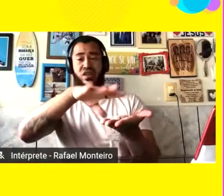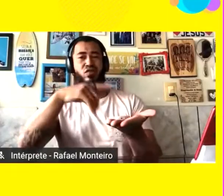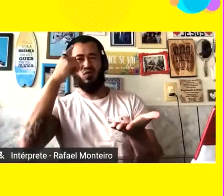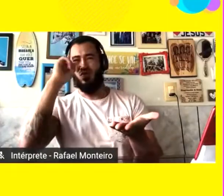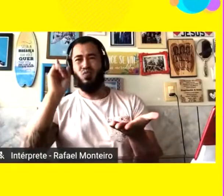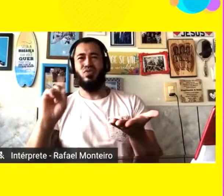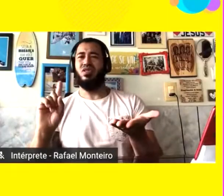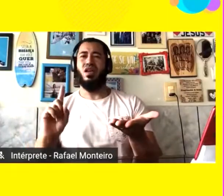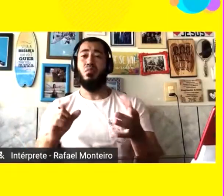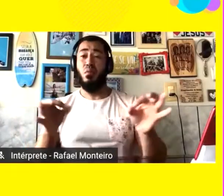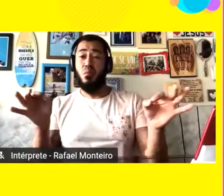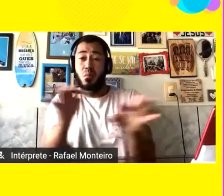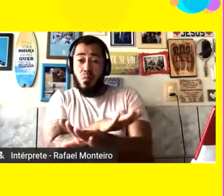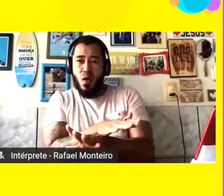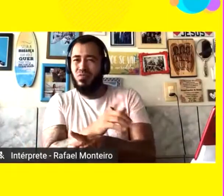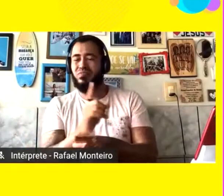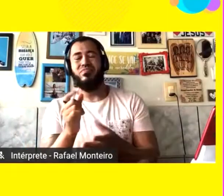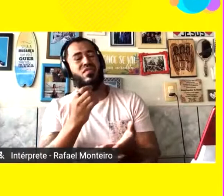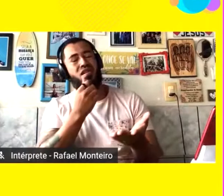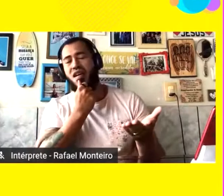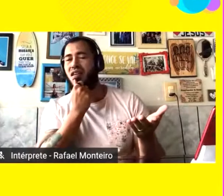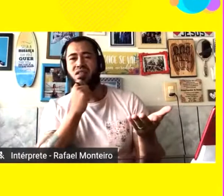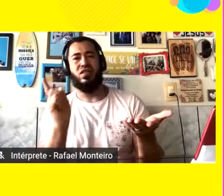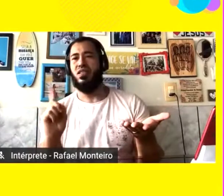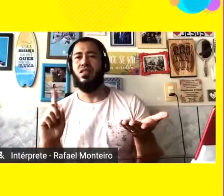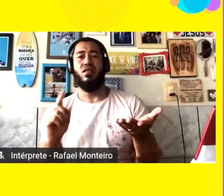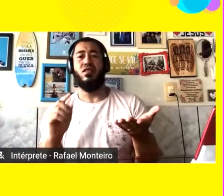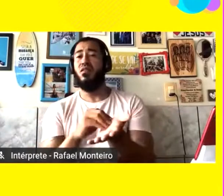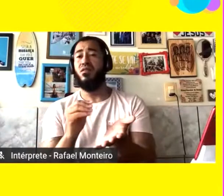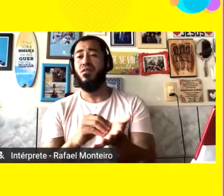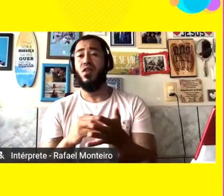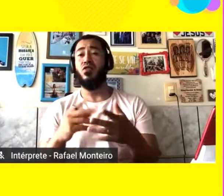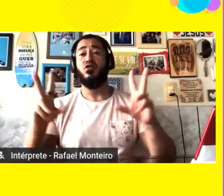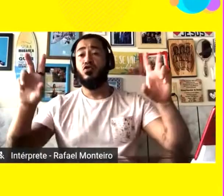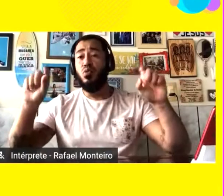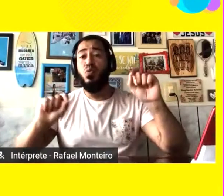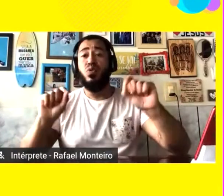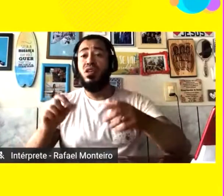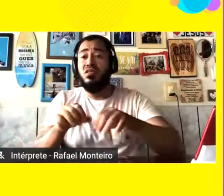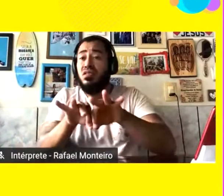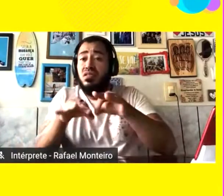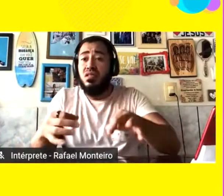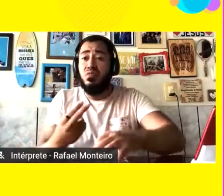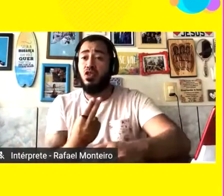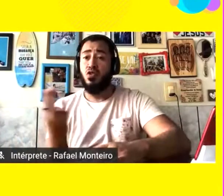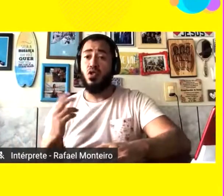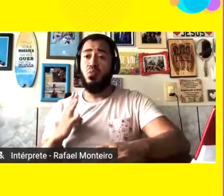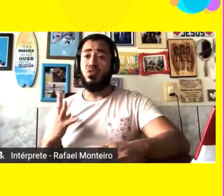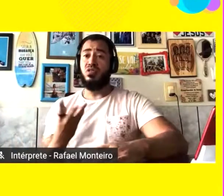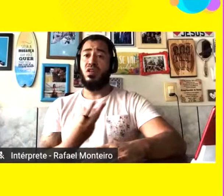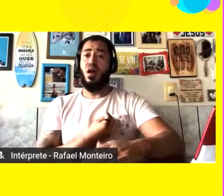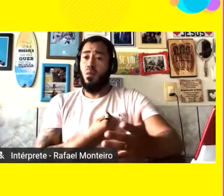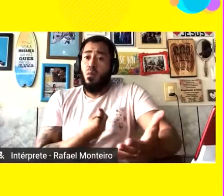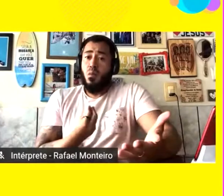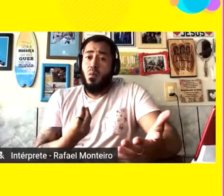ainda não está preparada para receber pessoas trans em quesitos muito elementares, como é o nome social, tanto